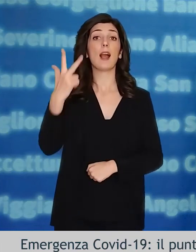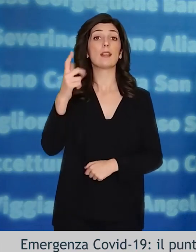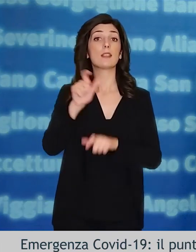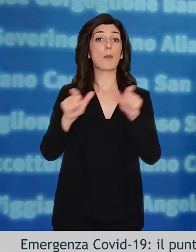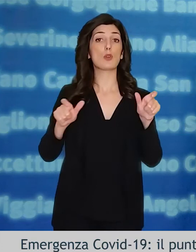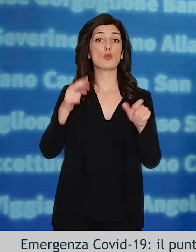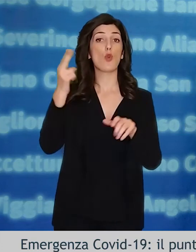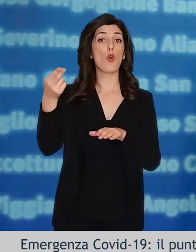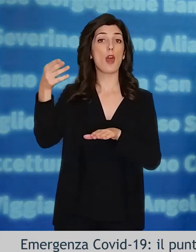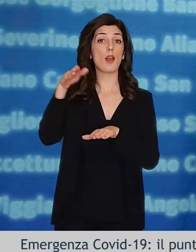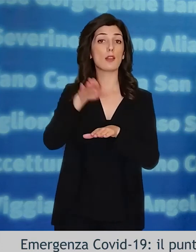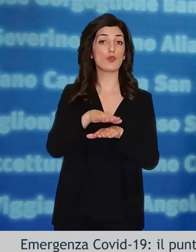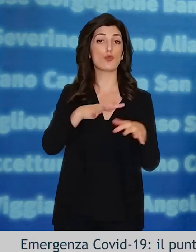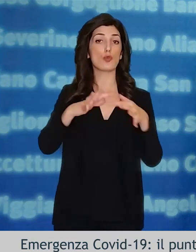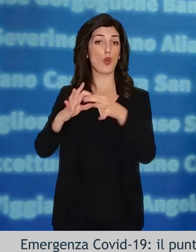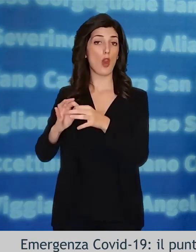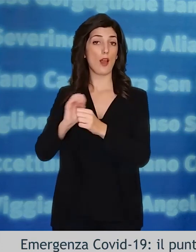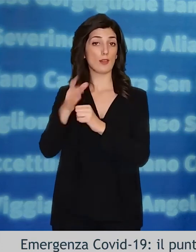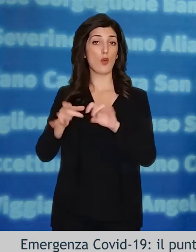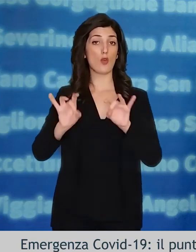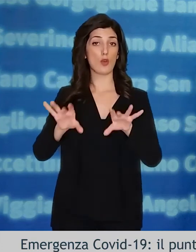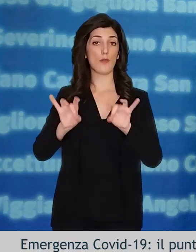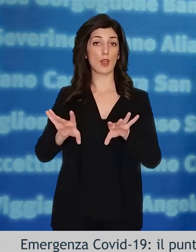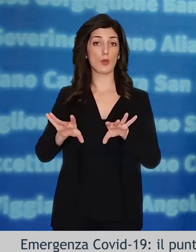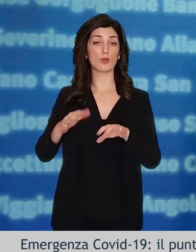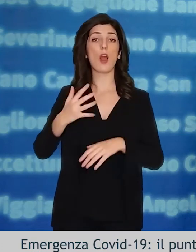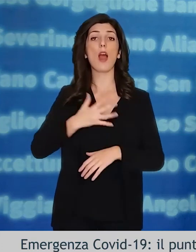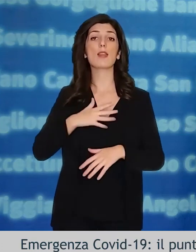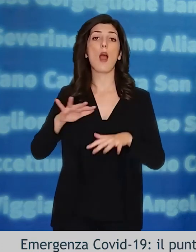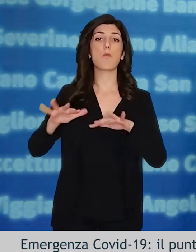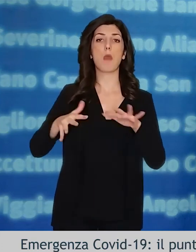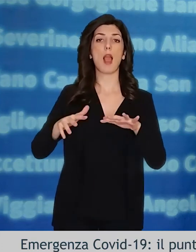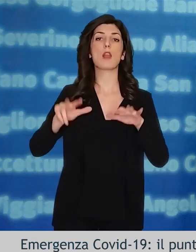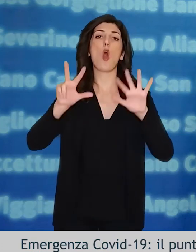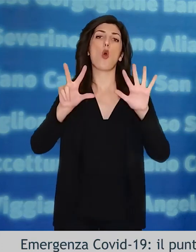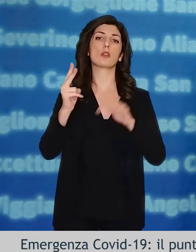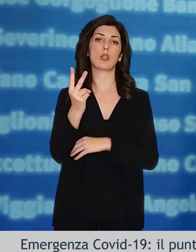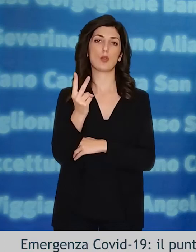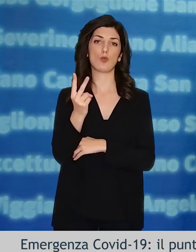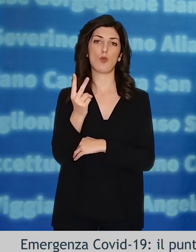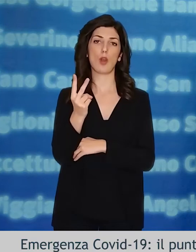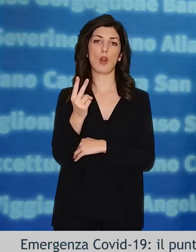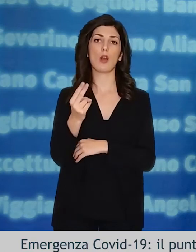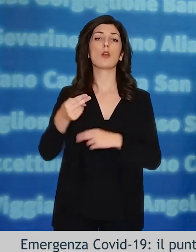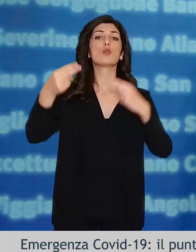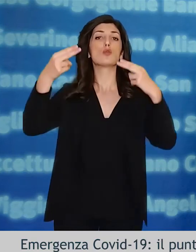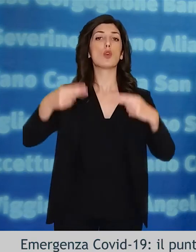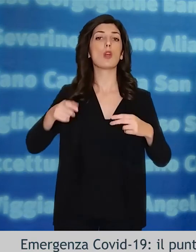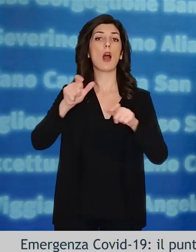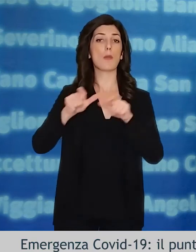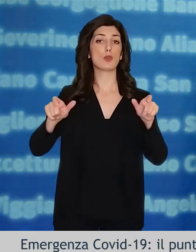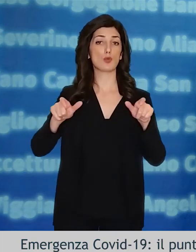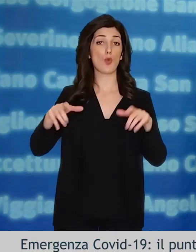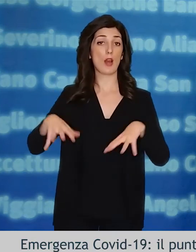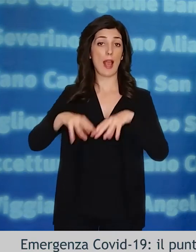registrati ulteriori tre decessi associati a Covid-19 con età media di 82 anni.